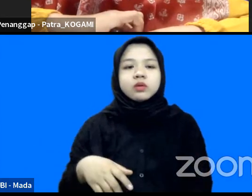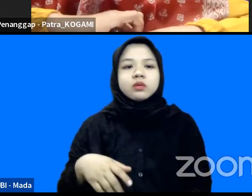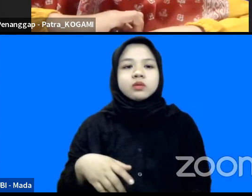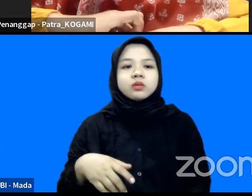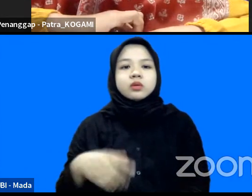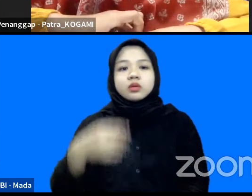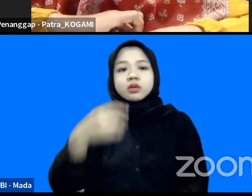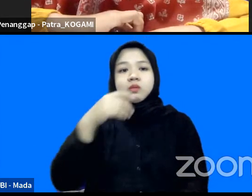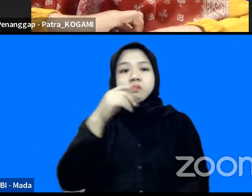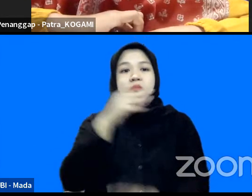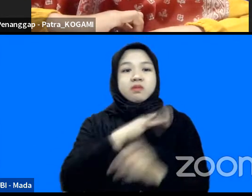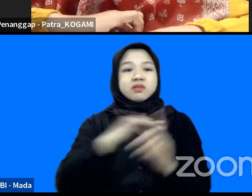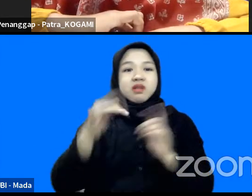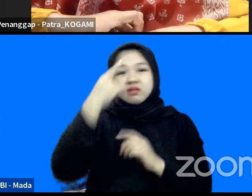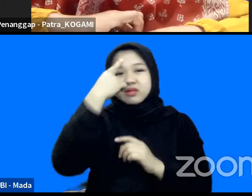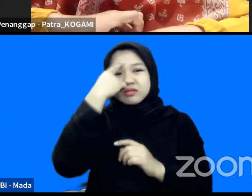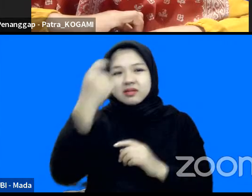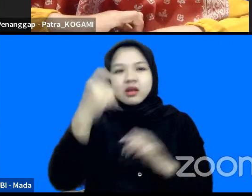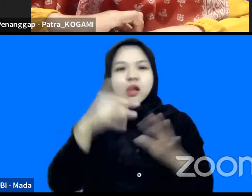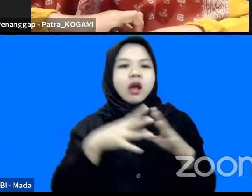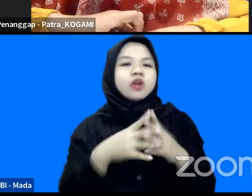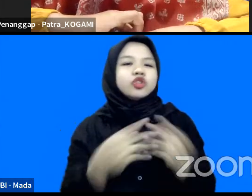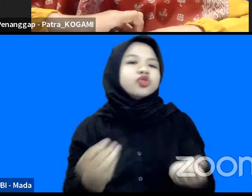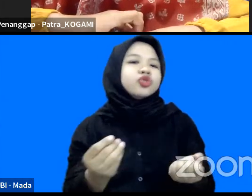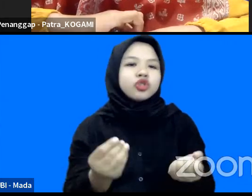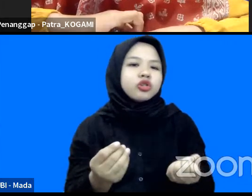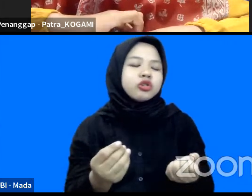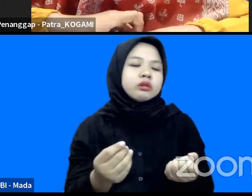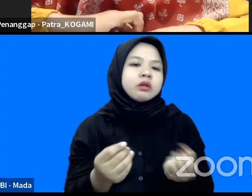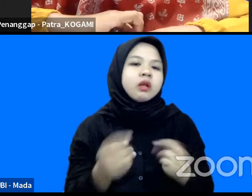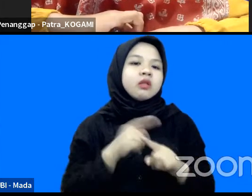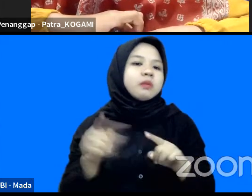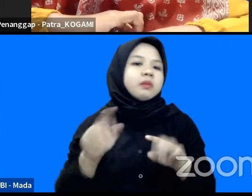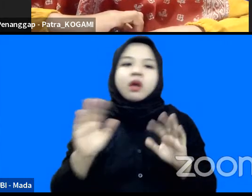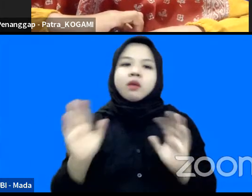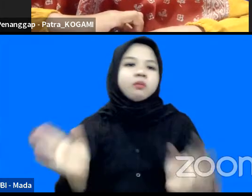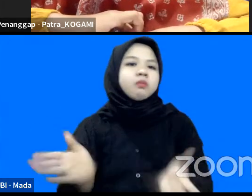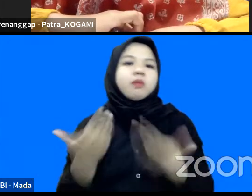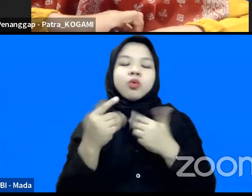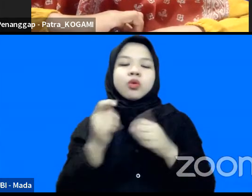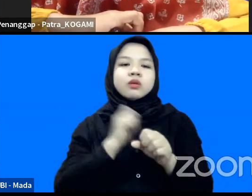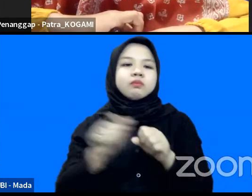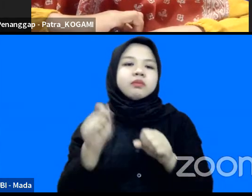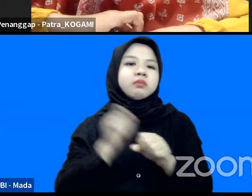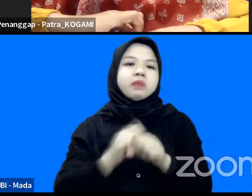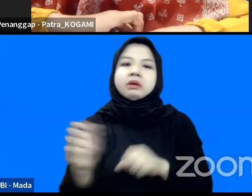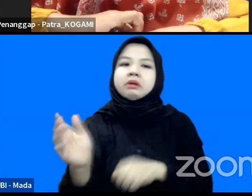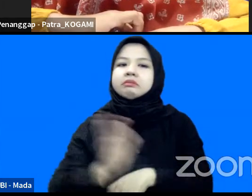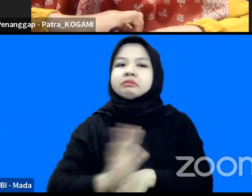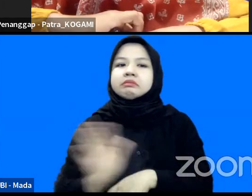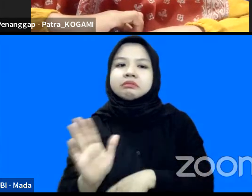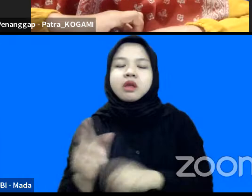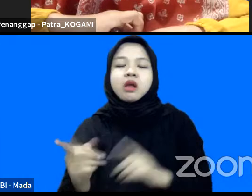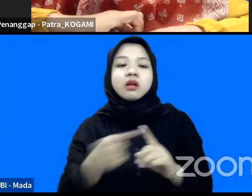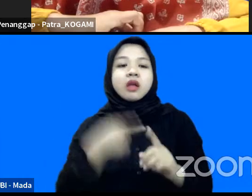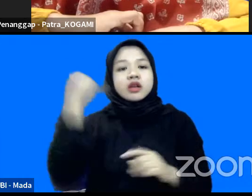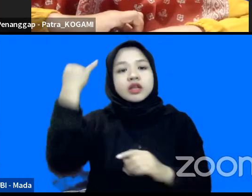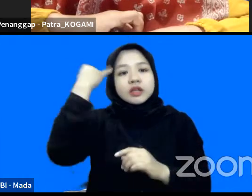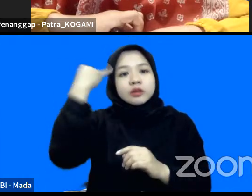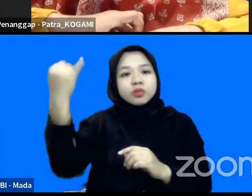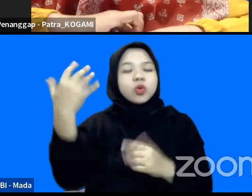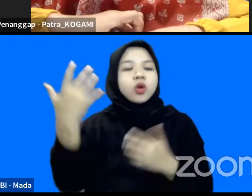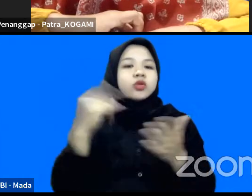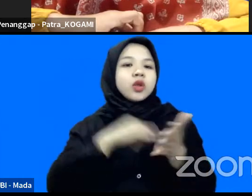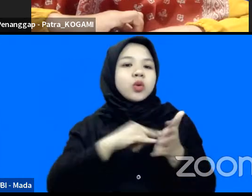publik yang hancur itu juga tidak kemudian dibangun dengan perbaikan baik dari sisi sains dari sisi